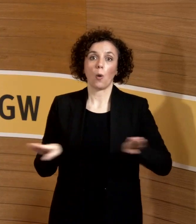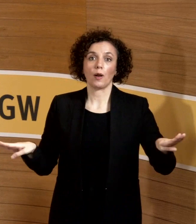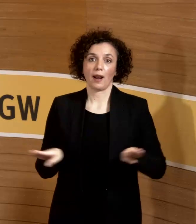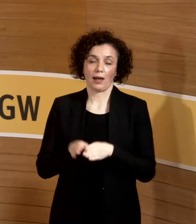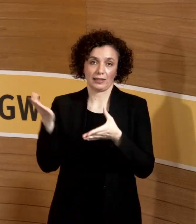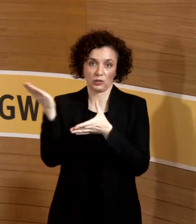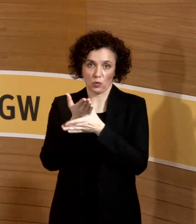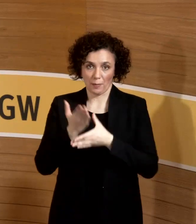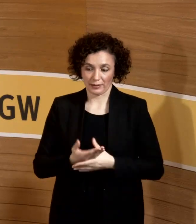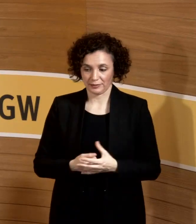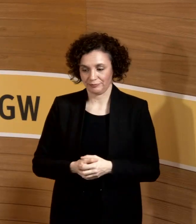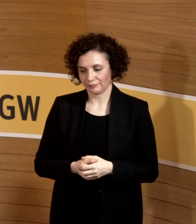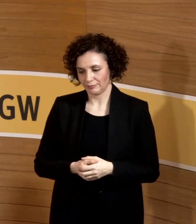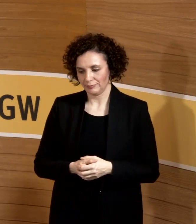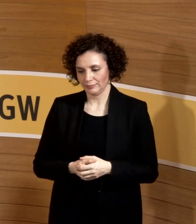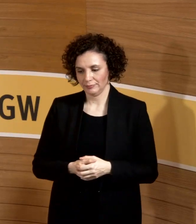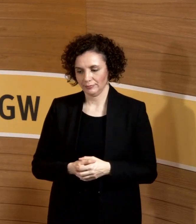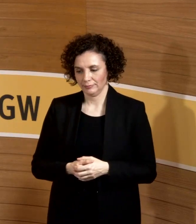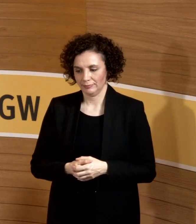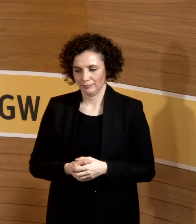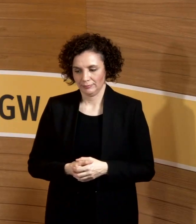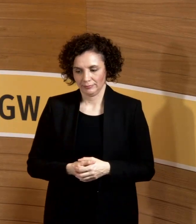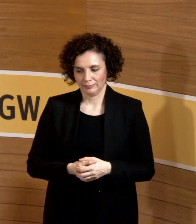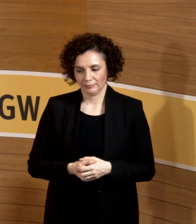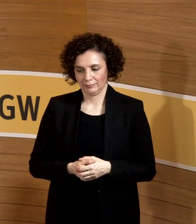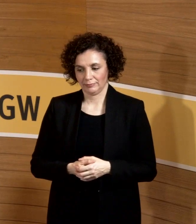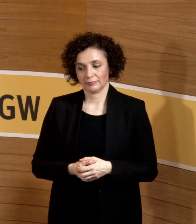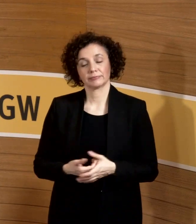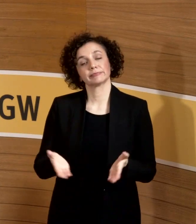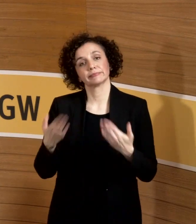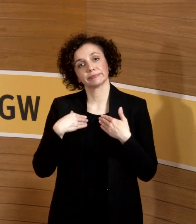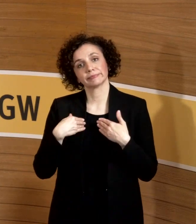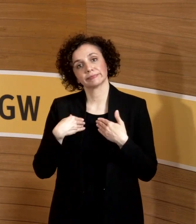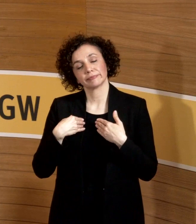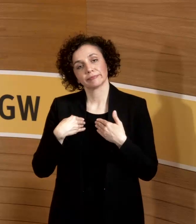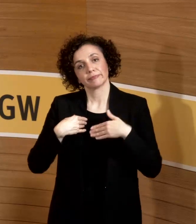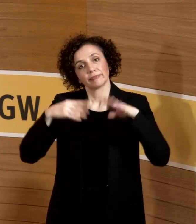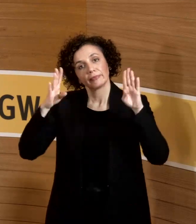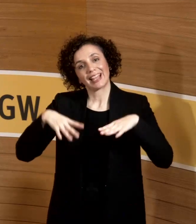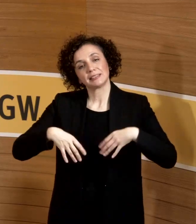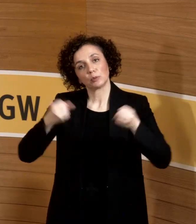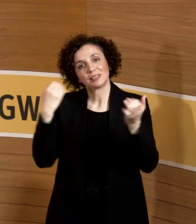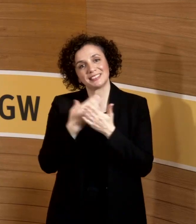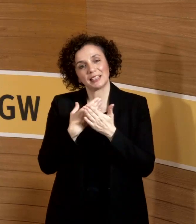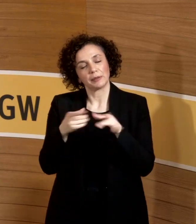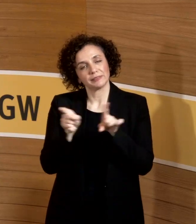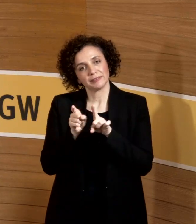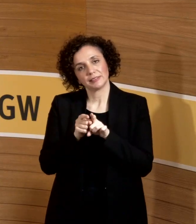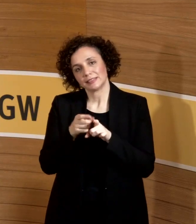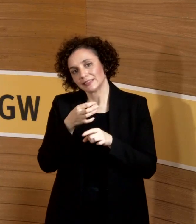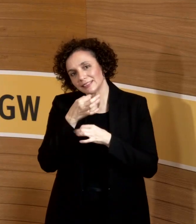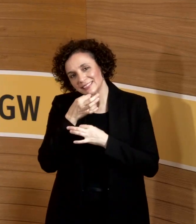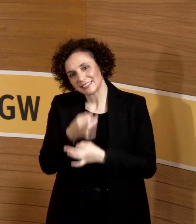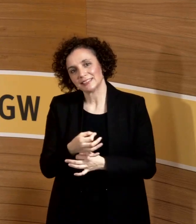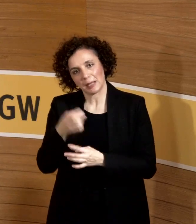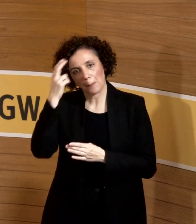Virologin aus Regensburg, maßgeblich dann teilgehabt, relativ umfangreiches Dokument, was sind überhaupt